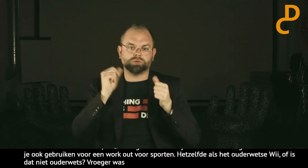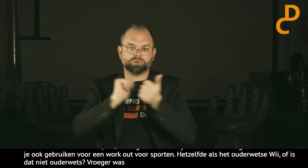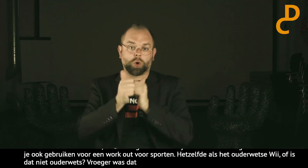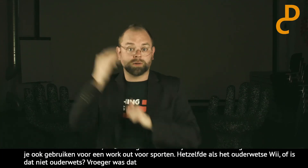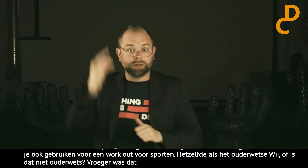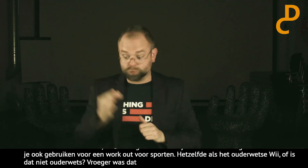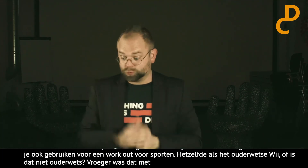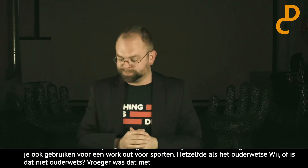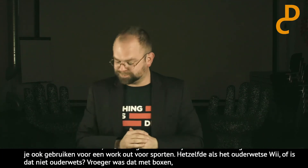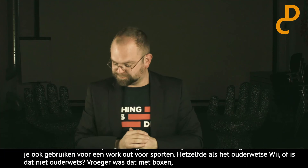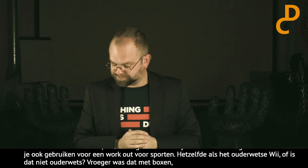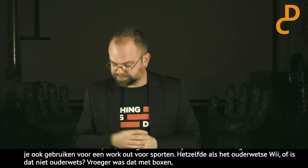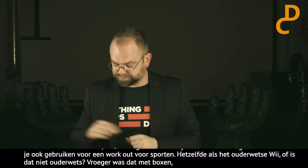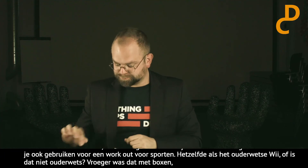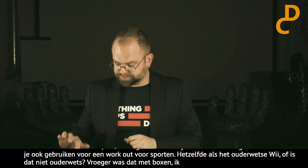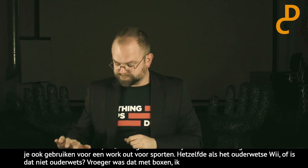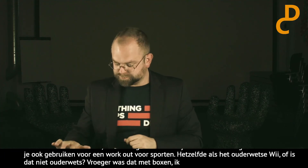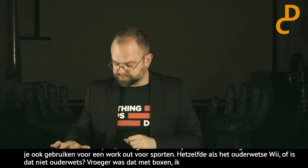ook zulke restraten behalen. Dus dan kan je thuis ook gaan sporten.